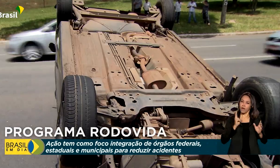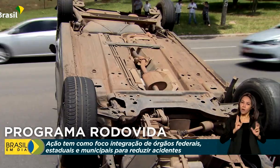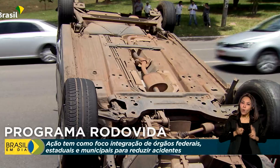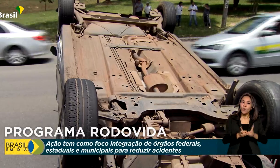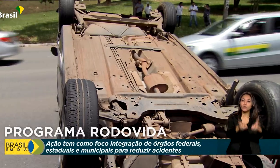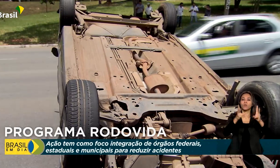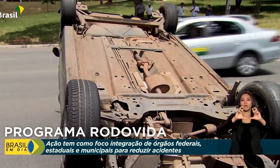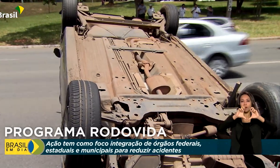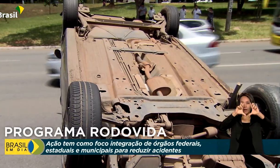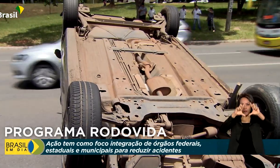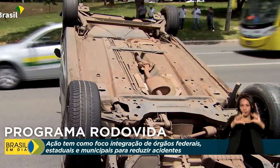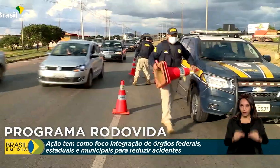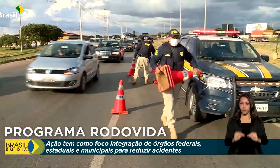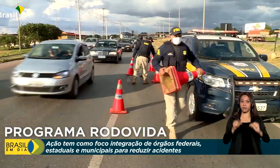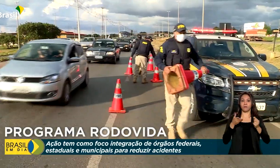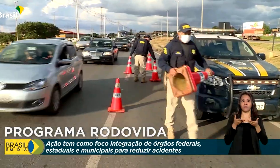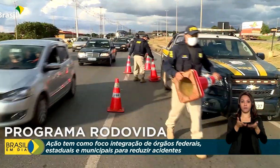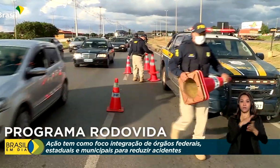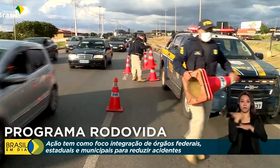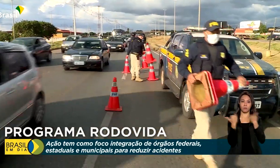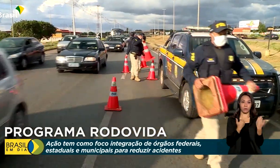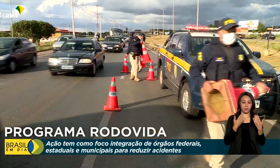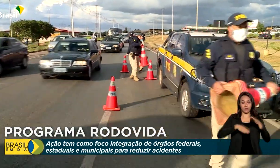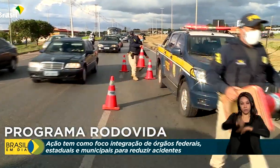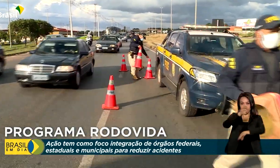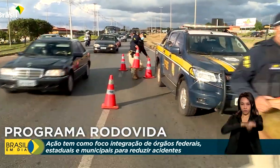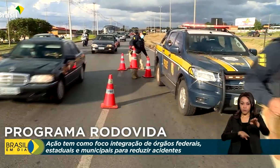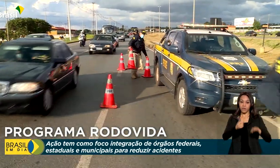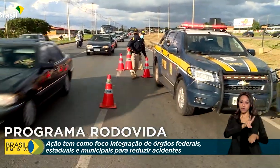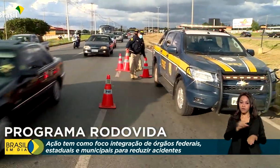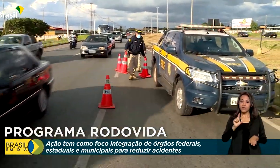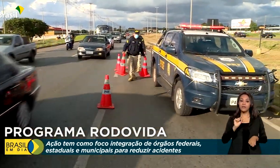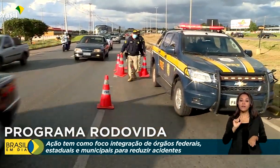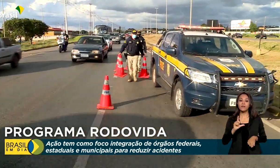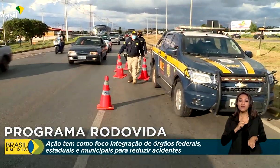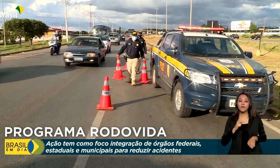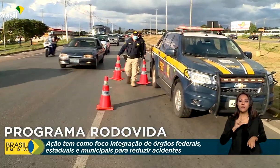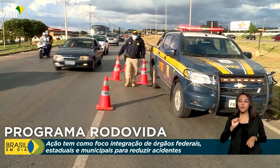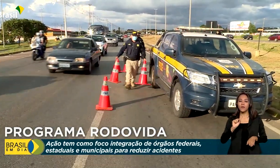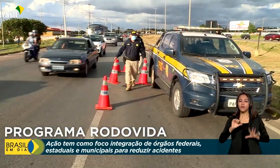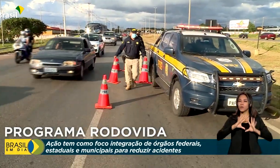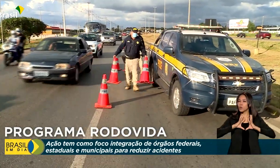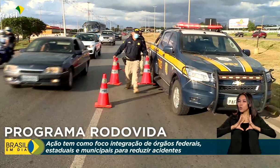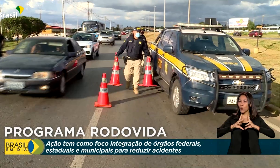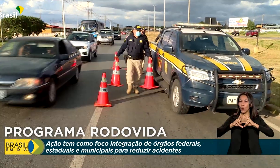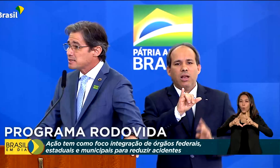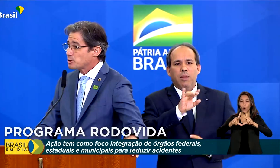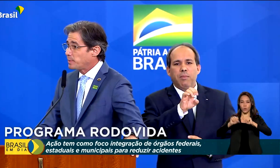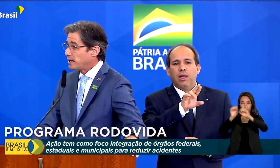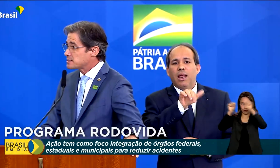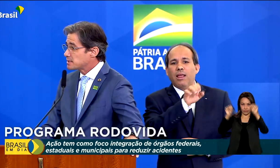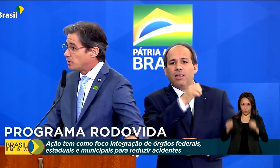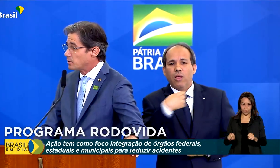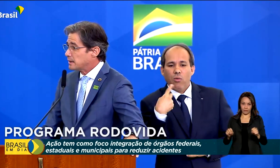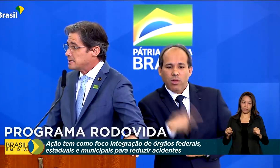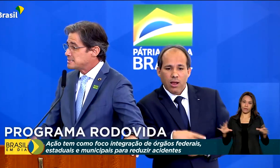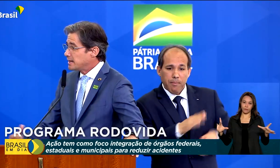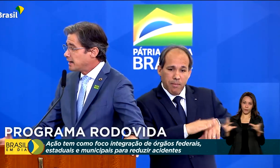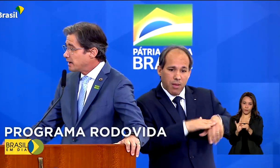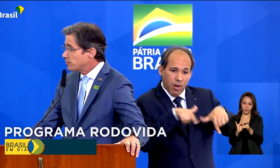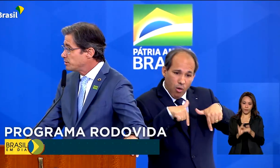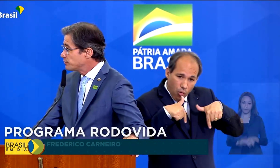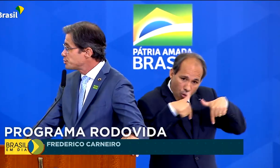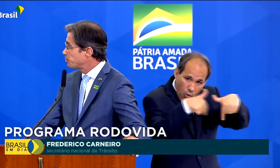Mortes e Lesões no Trânsito e deve ser seguida por todo o Sistema Nacional de Trânsito. Essa operação